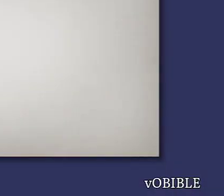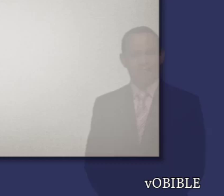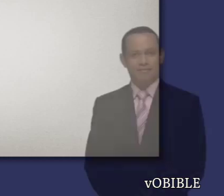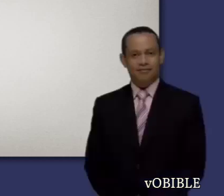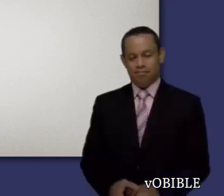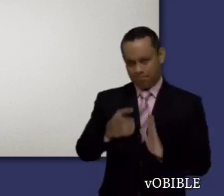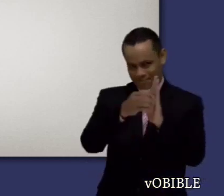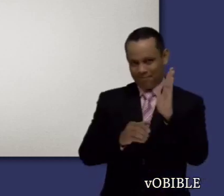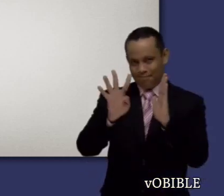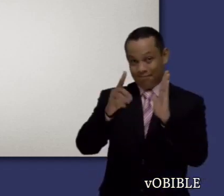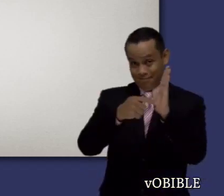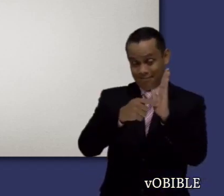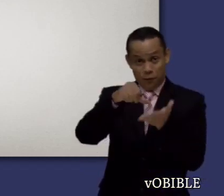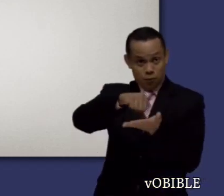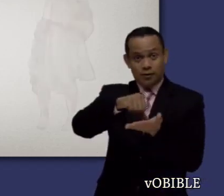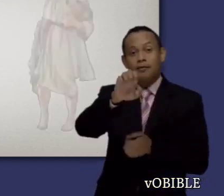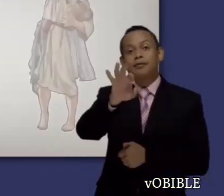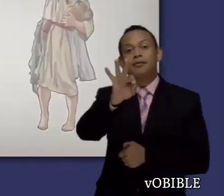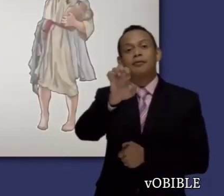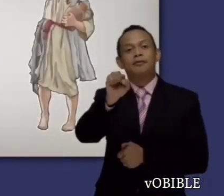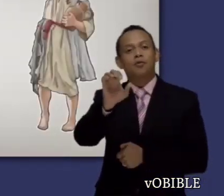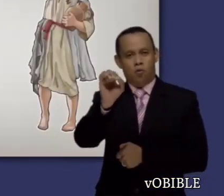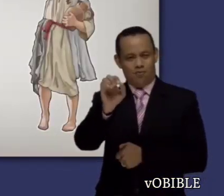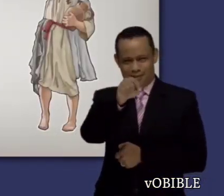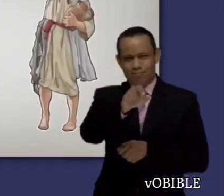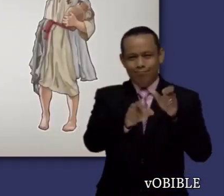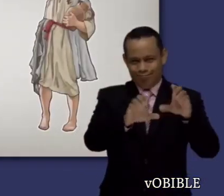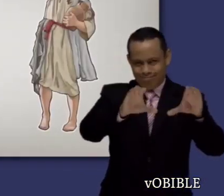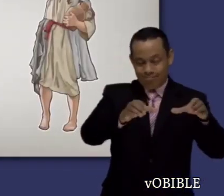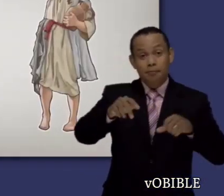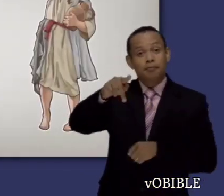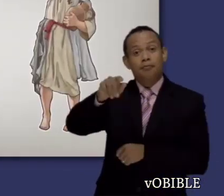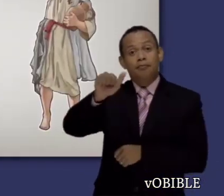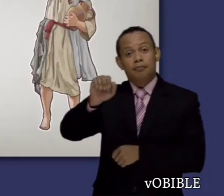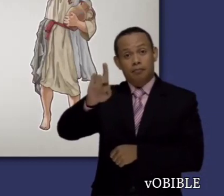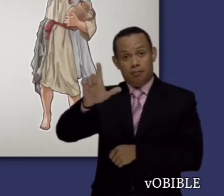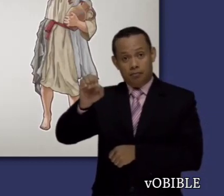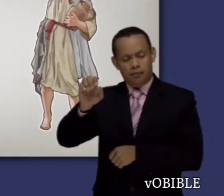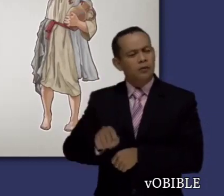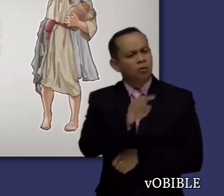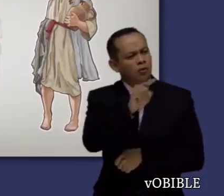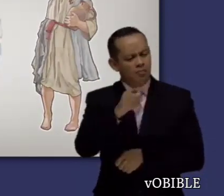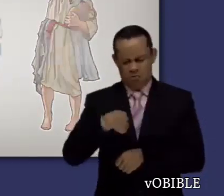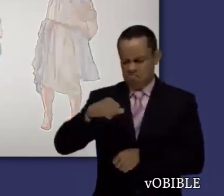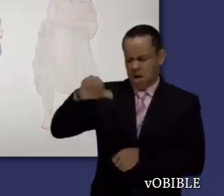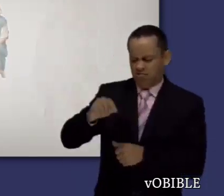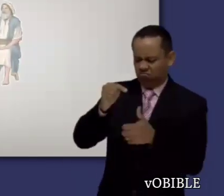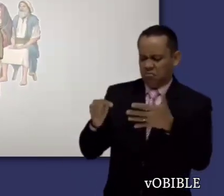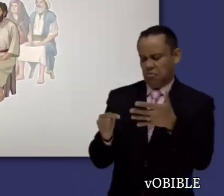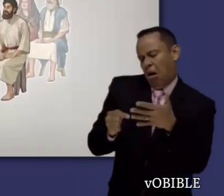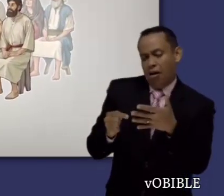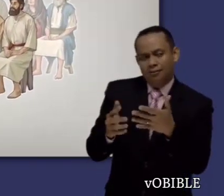En el capítulo 4, Pablo aconseja a los efesios que se quiten la vieja personalidad que se corresponde con su conducta anterior